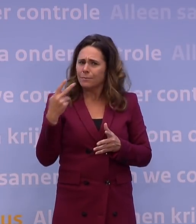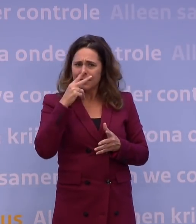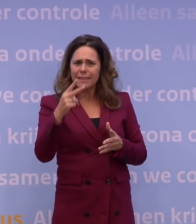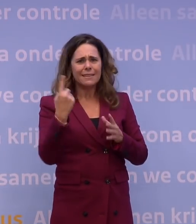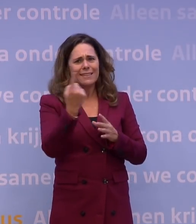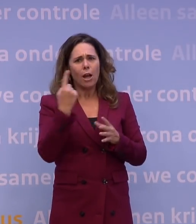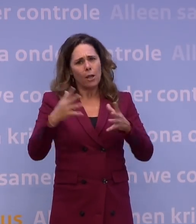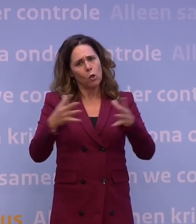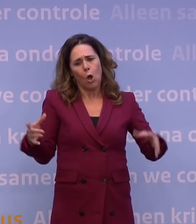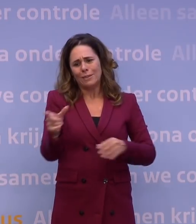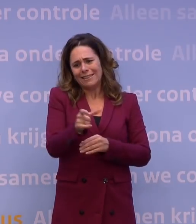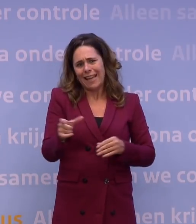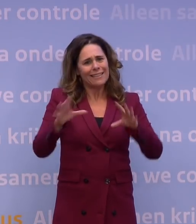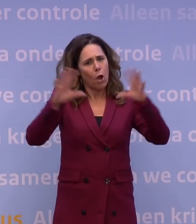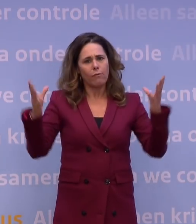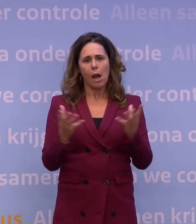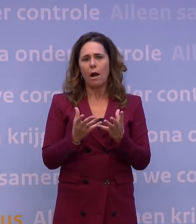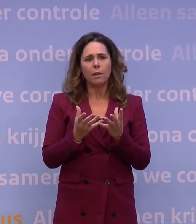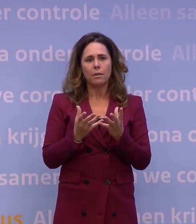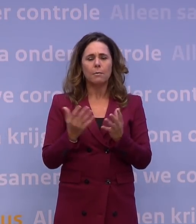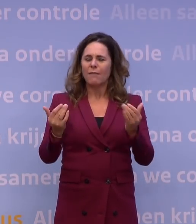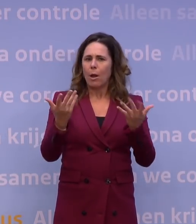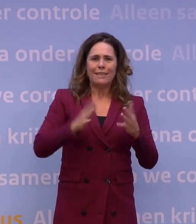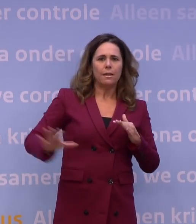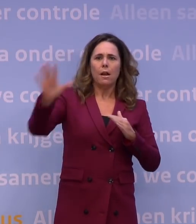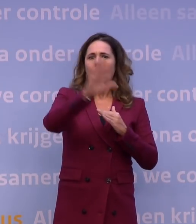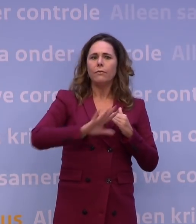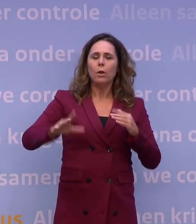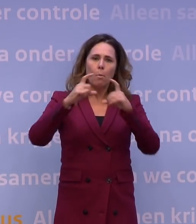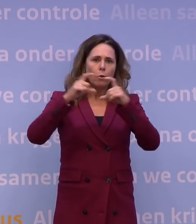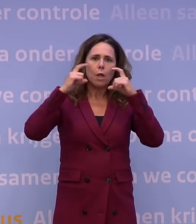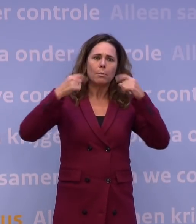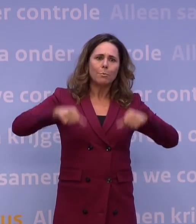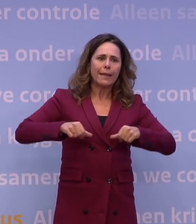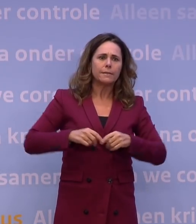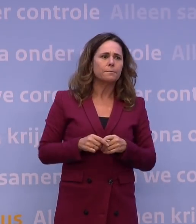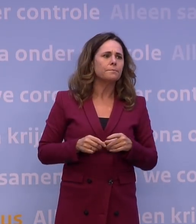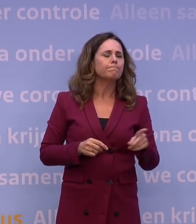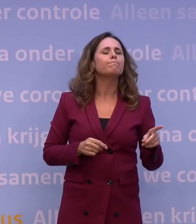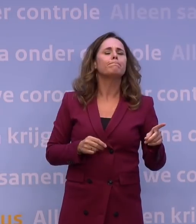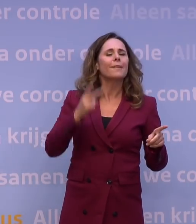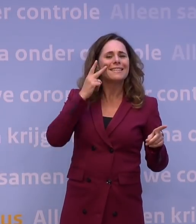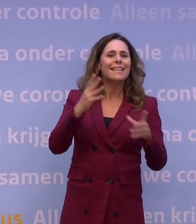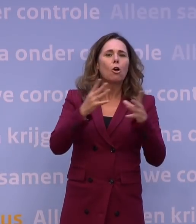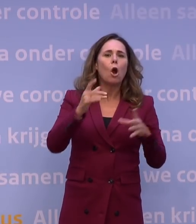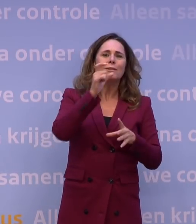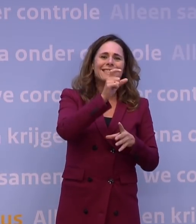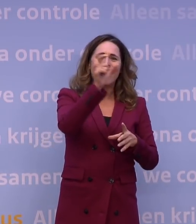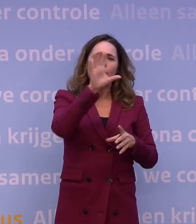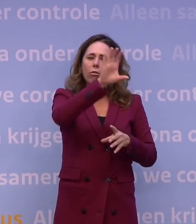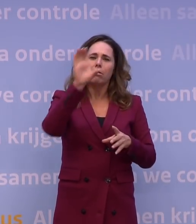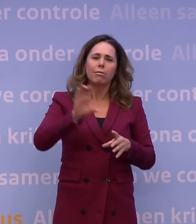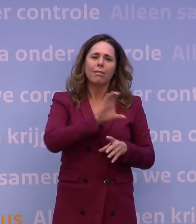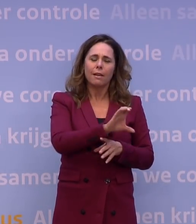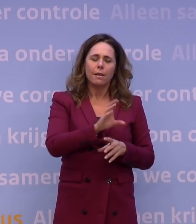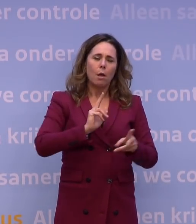alleen de grote steden, zien het overal. Waarom dan niet gewoon landelijk een mondkapjesplicht? Omdat je wel degelijk ziet dat in de grote steden, in die drie grote steden, de besmettingsgraad